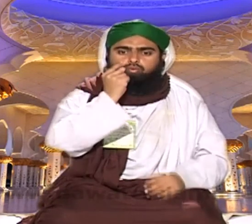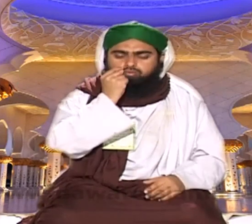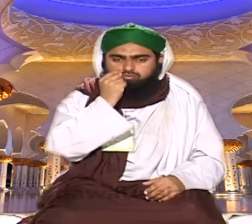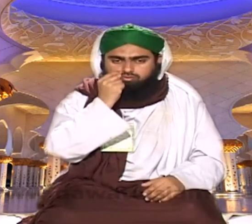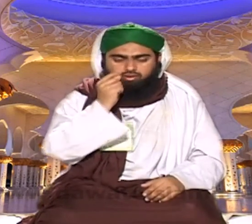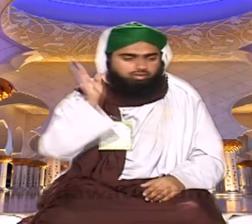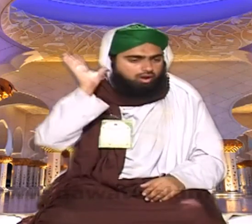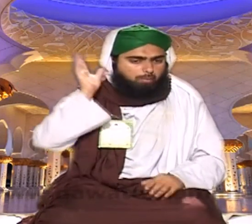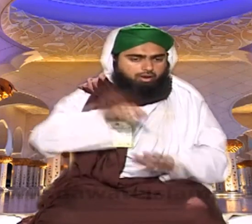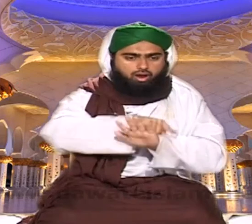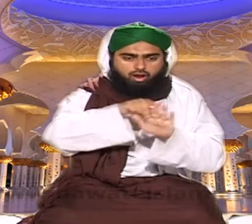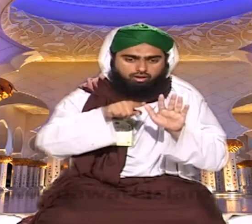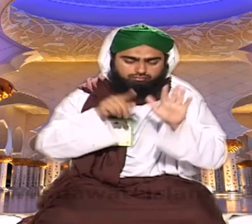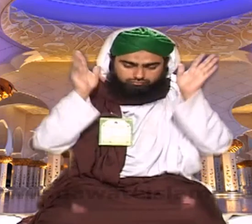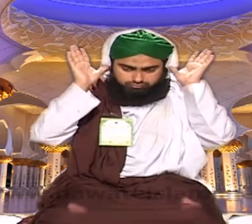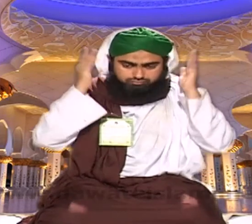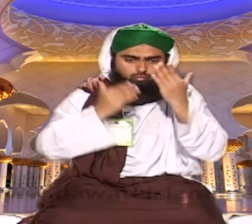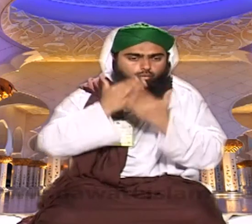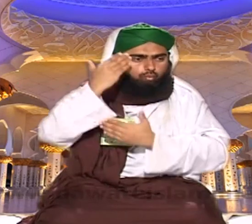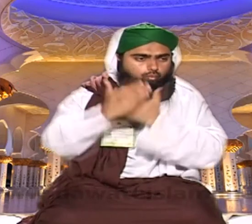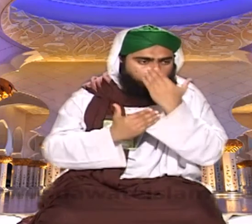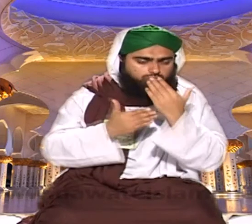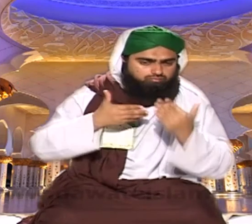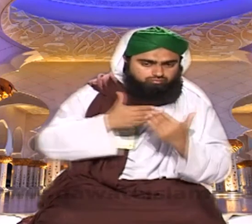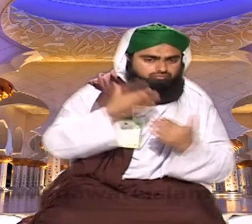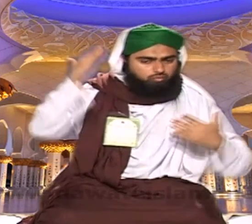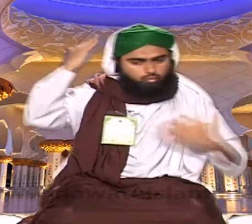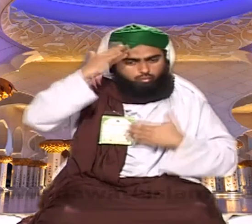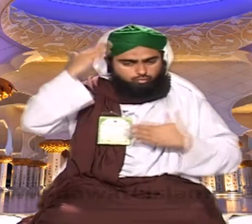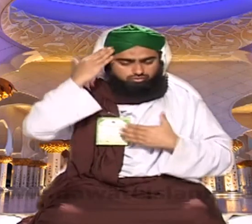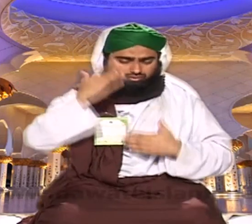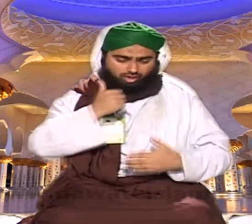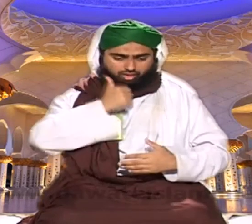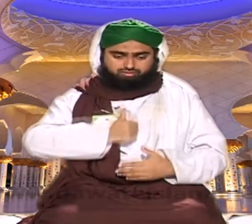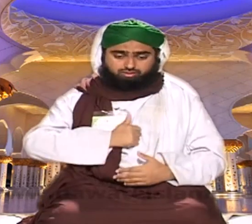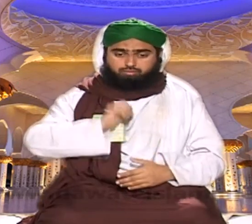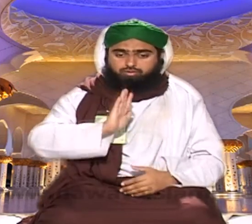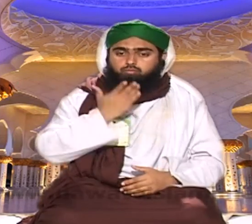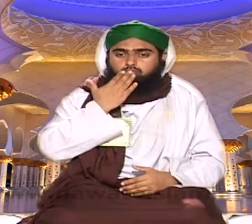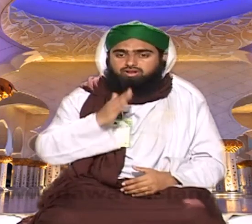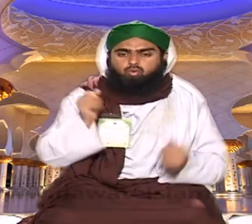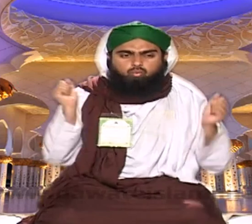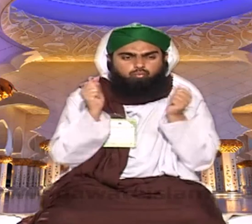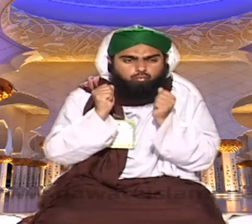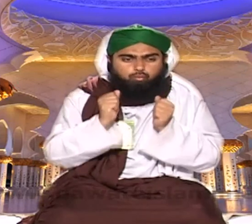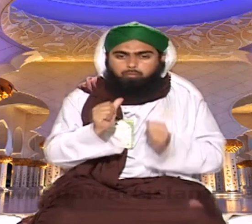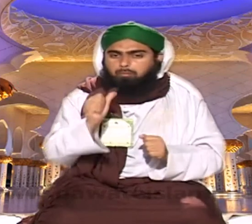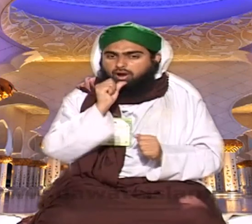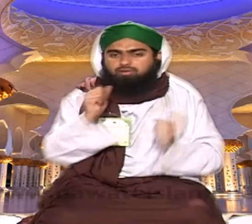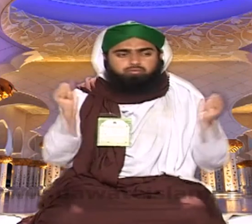لیے وضوح اور غصر میں صبر کریں یعنی وضوح میں جیسے سردیاں ایسا پانی بھی تھنڈا